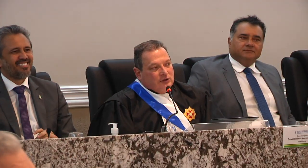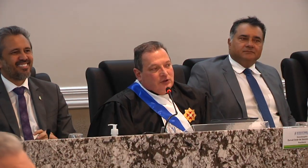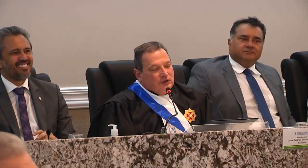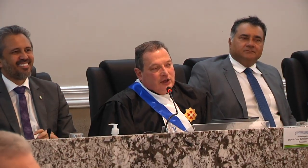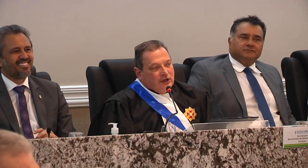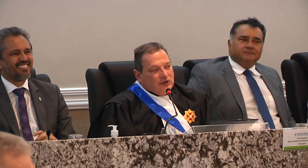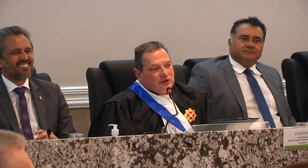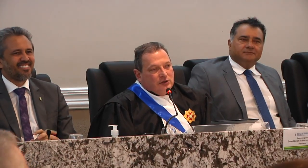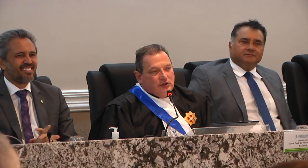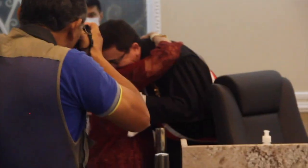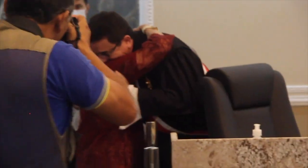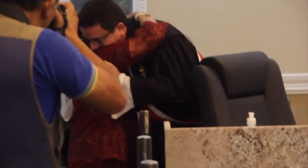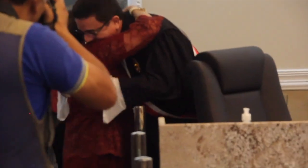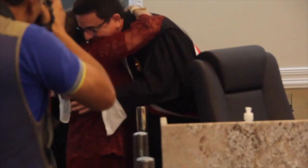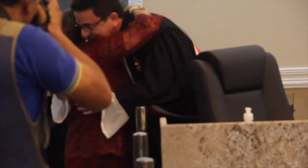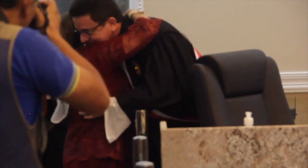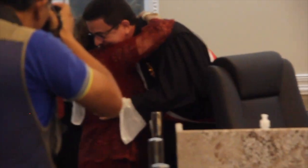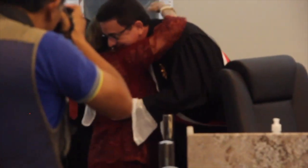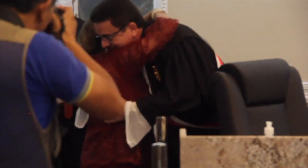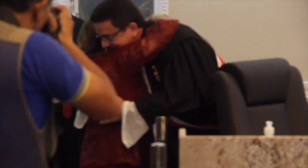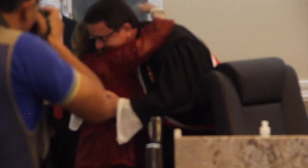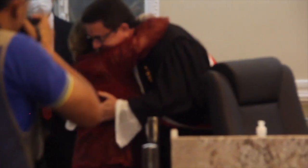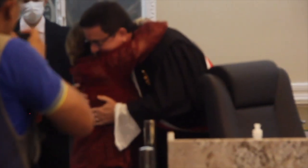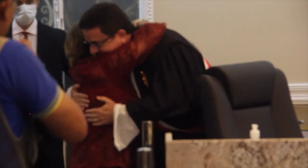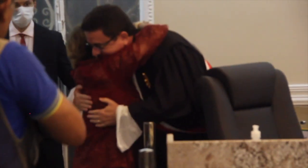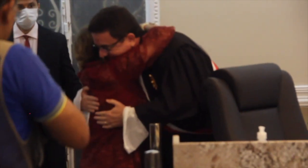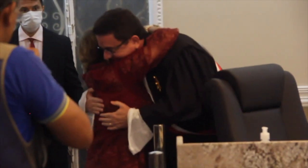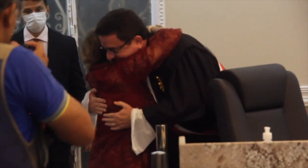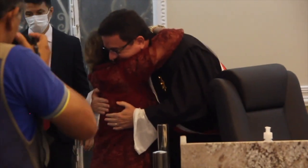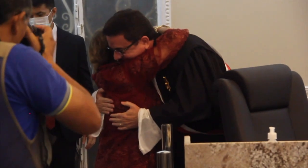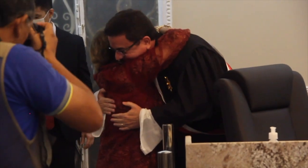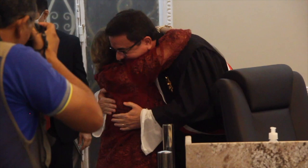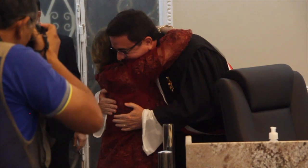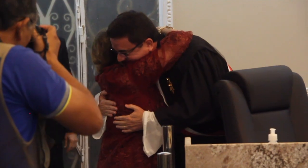e de outras justiças